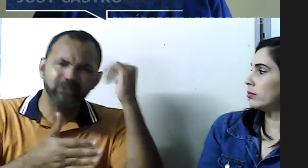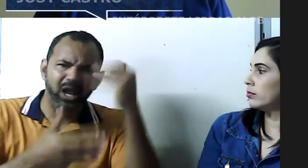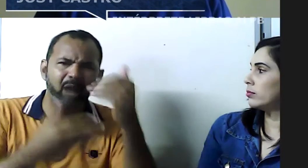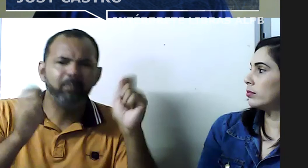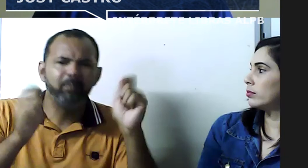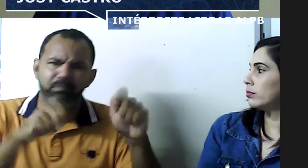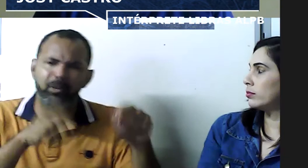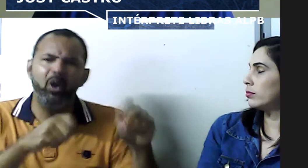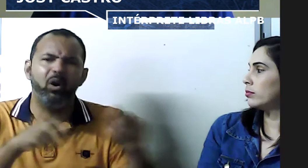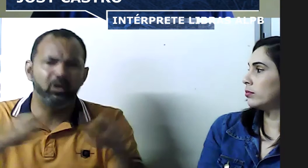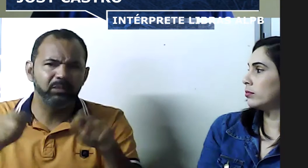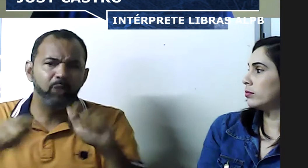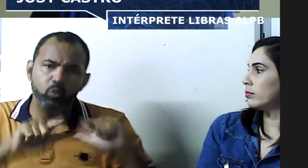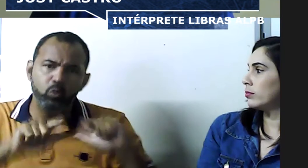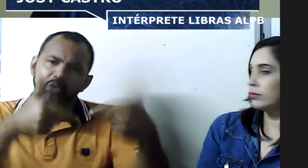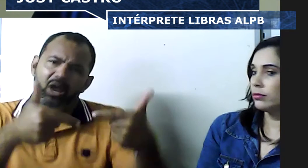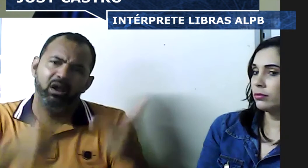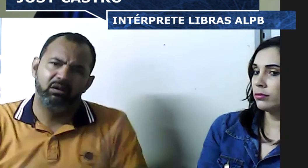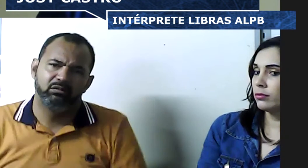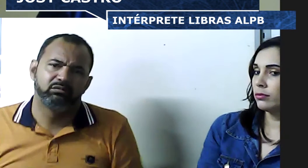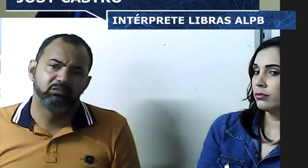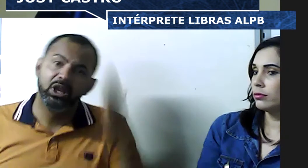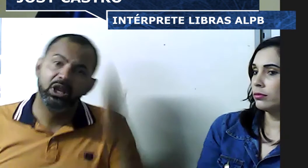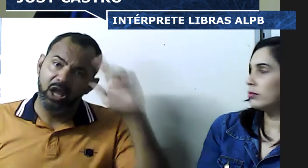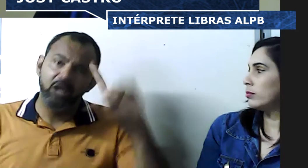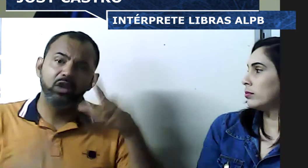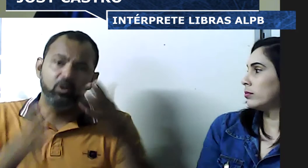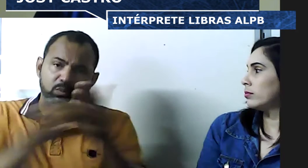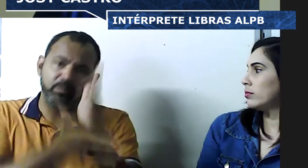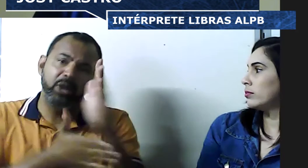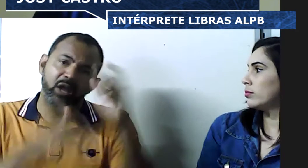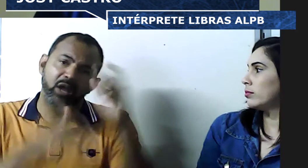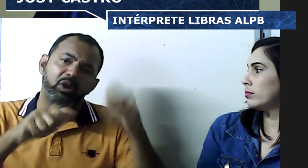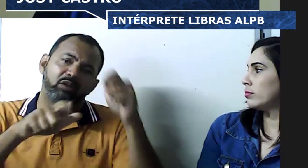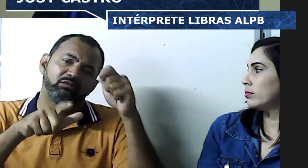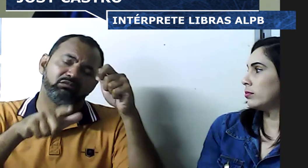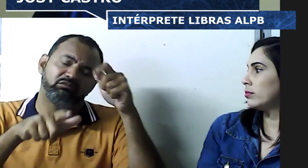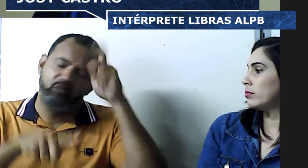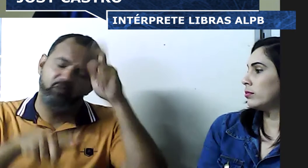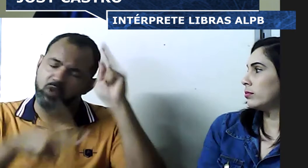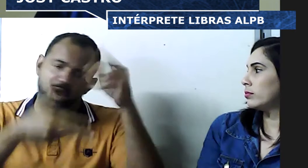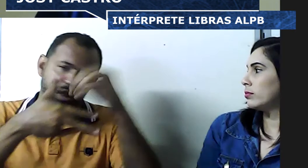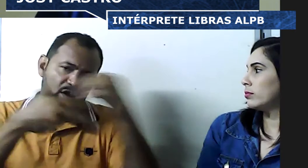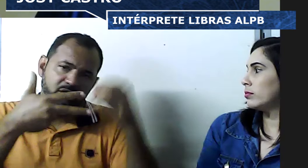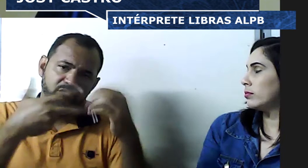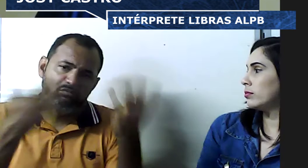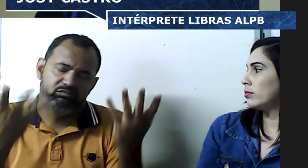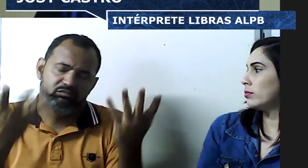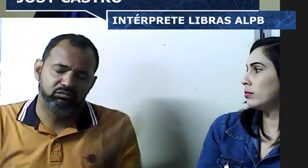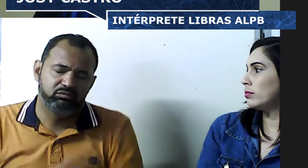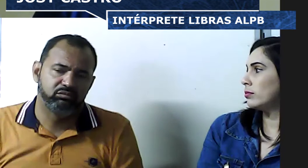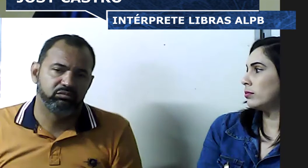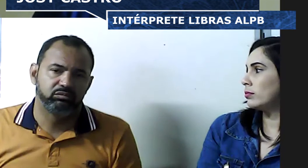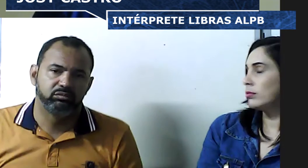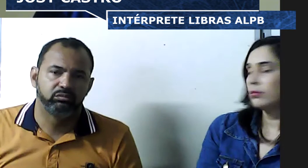o surdo tem condições de ser qualquer profissional, é só ele lutar e ele conseguir o espaço,